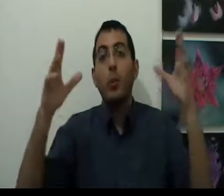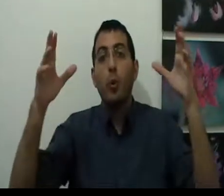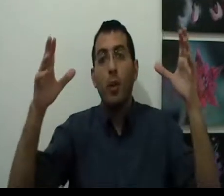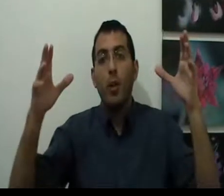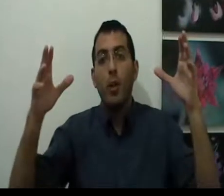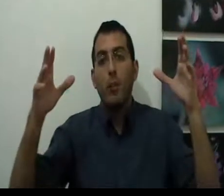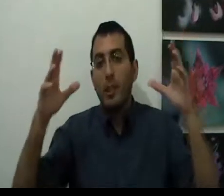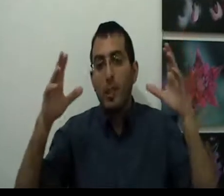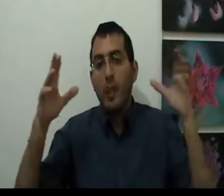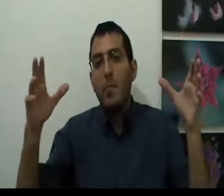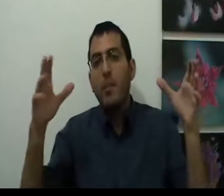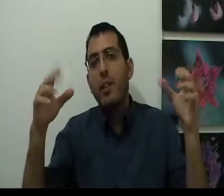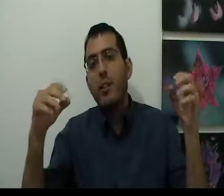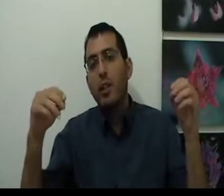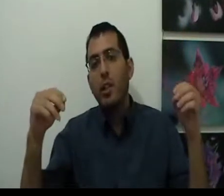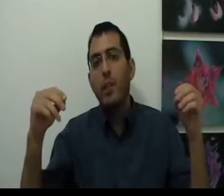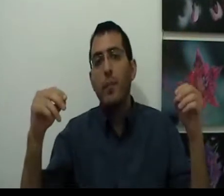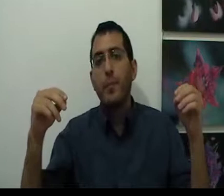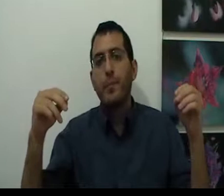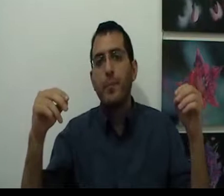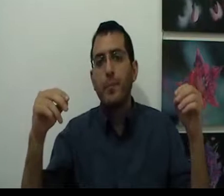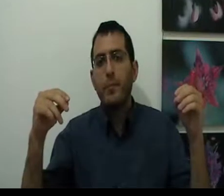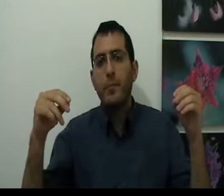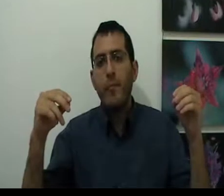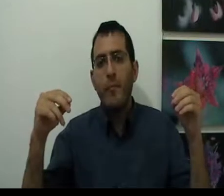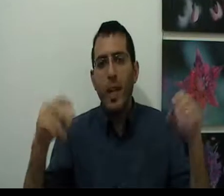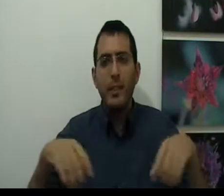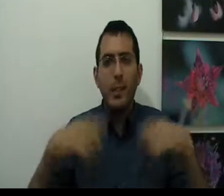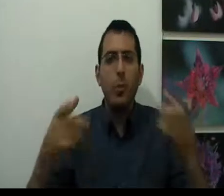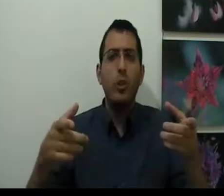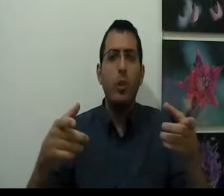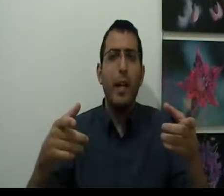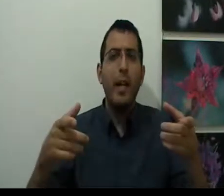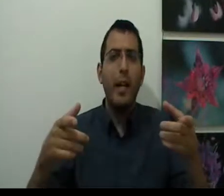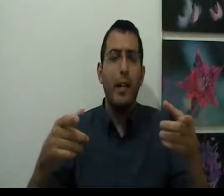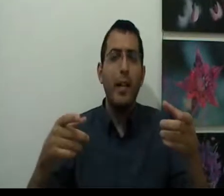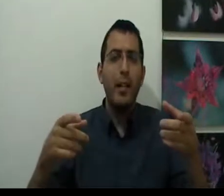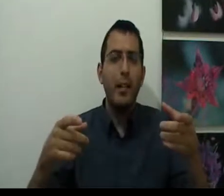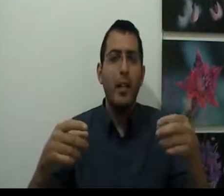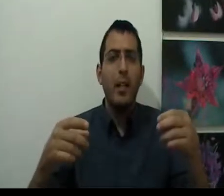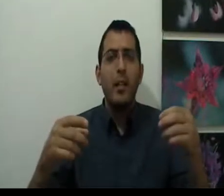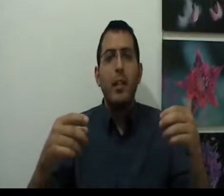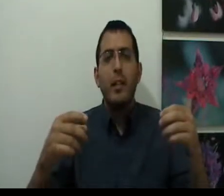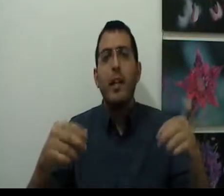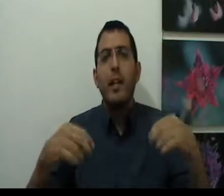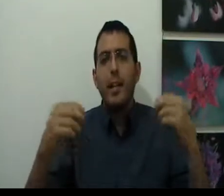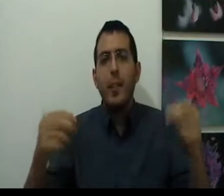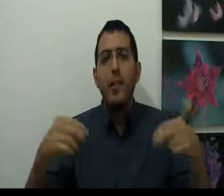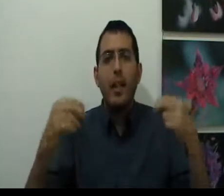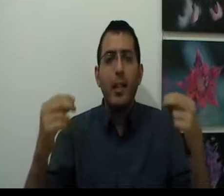מולו, וכשבא לדם מבין שההתגברות שלו כרגע על האכילה היא חלק מתהליך